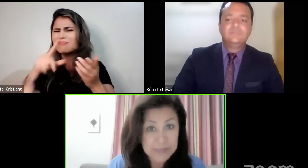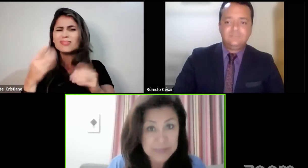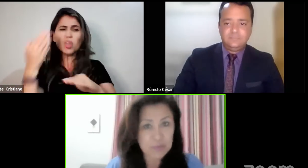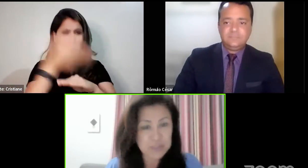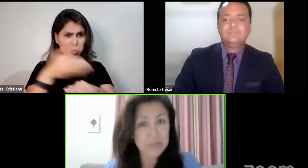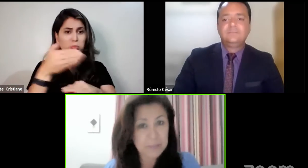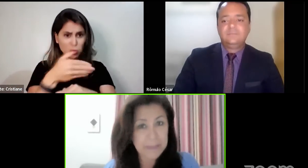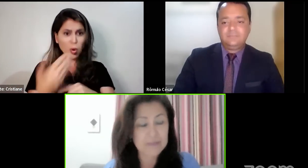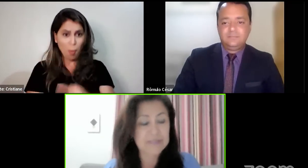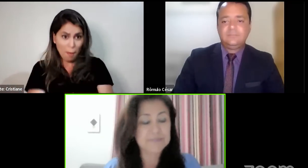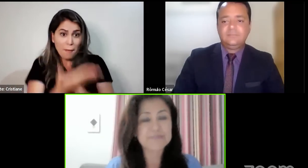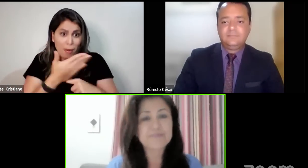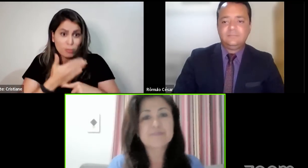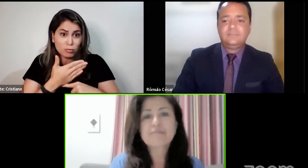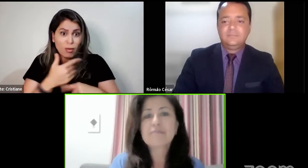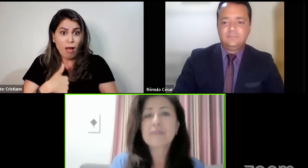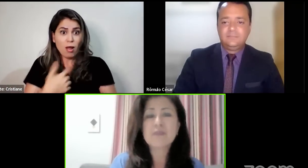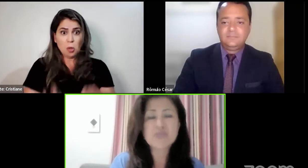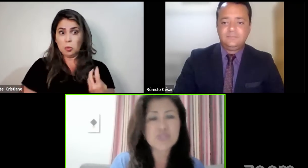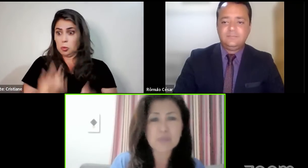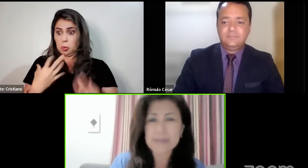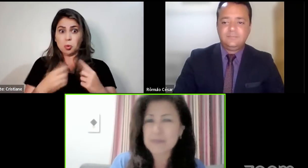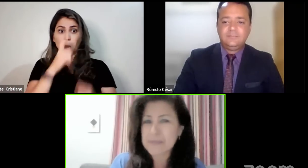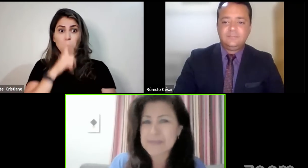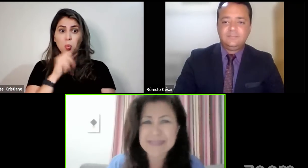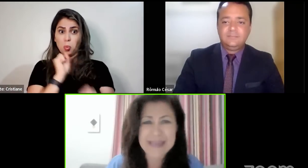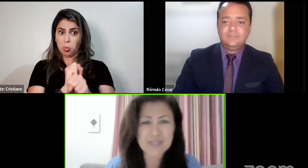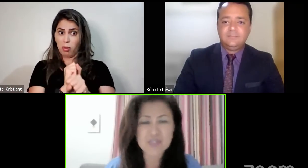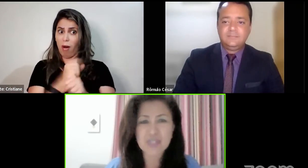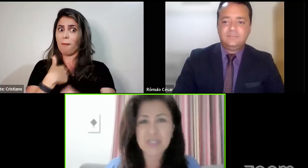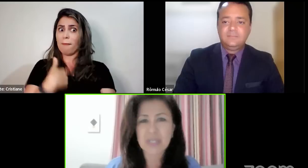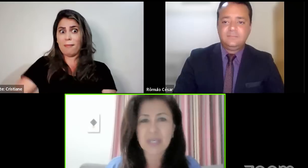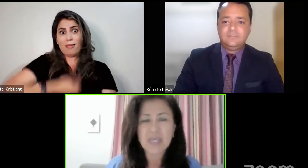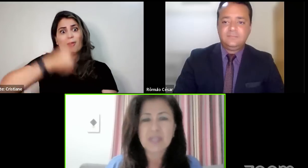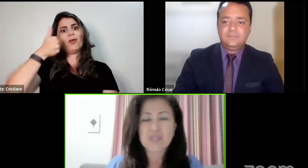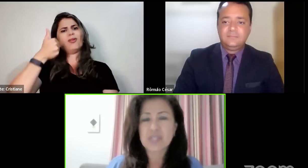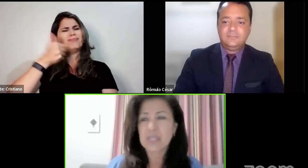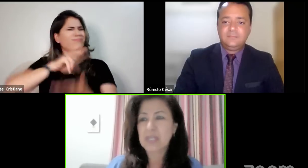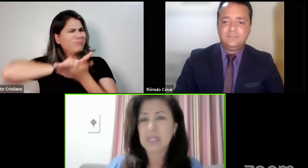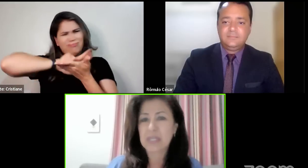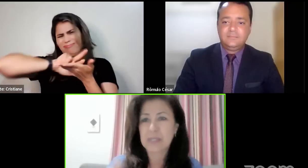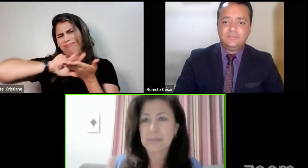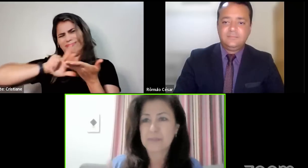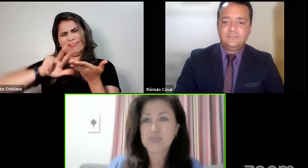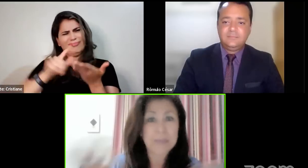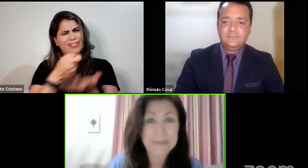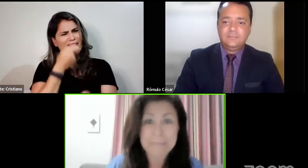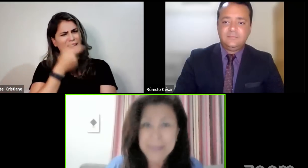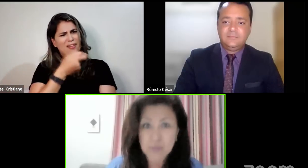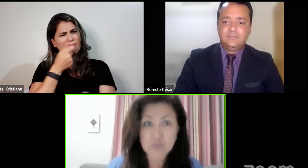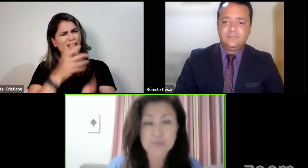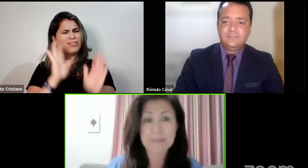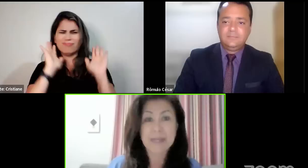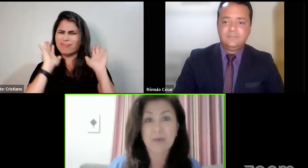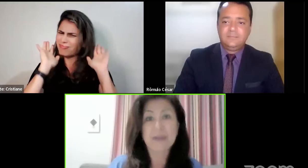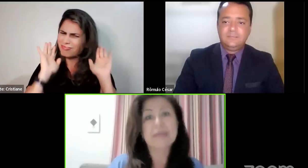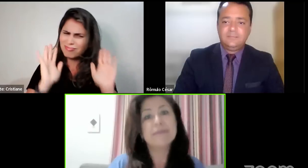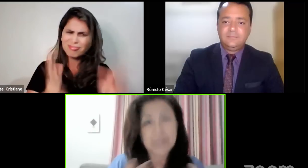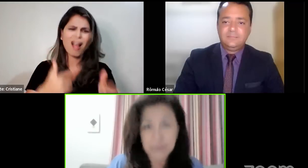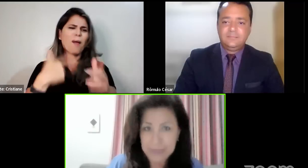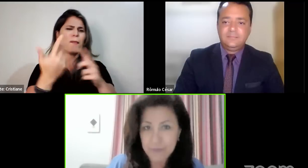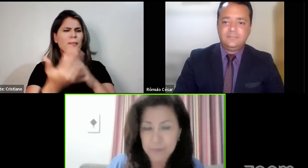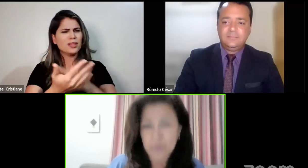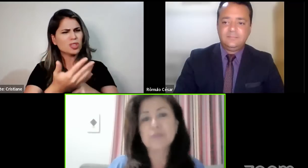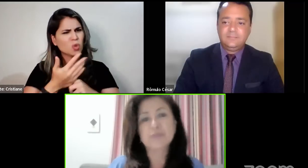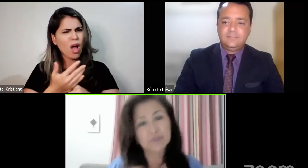tudo para os sintomas de amenopausa. Eu já tinha tomado uma série de suplementos para melhora,